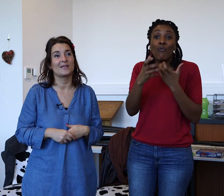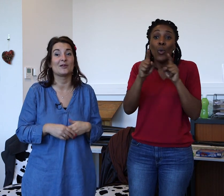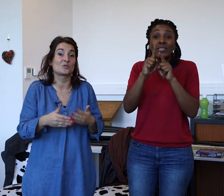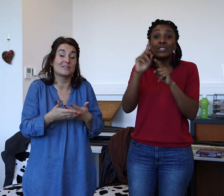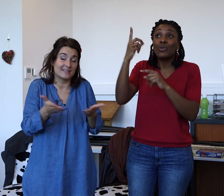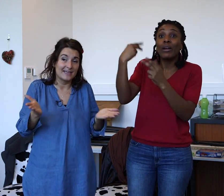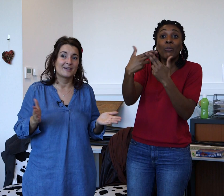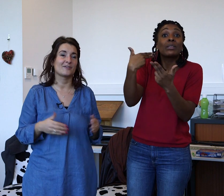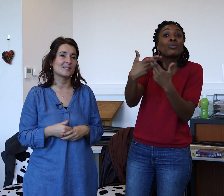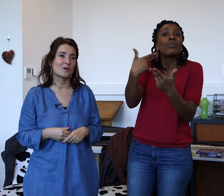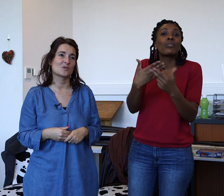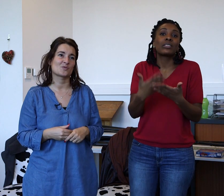Et ensuite, fait ses propres choix.